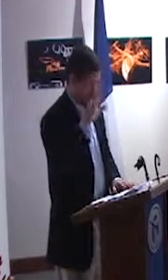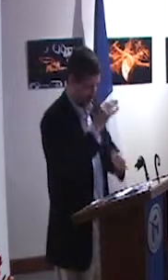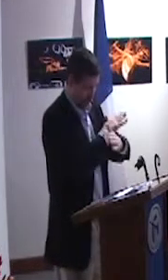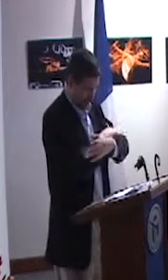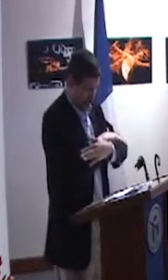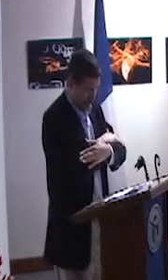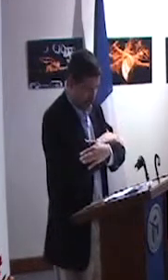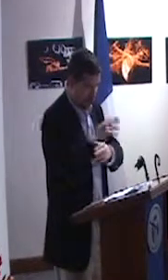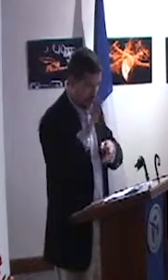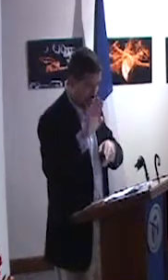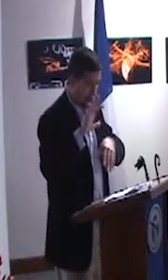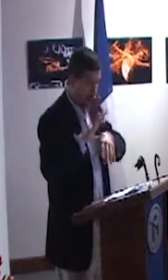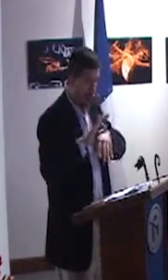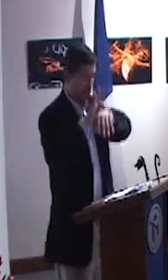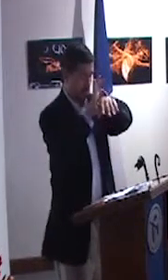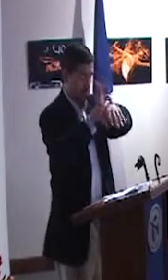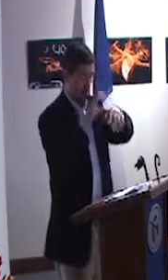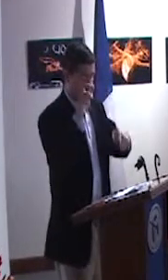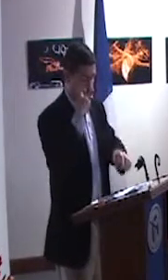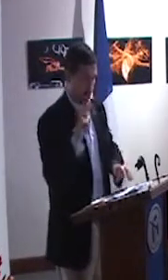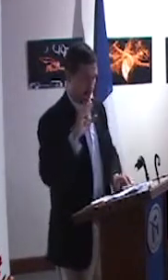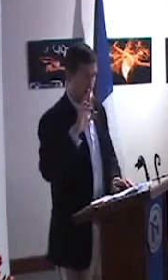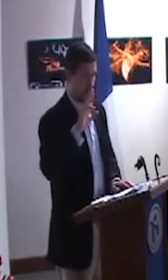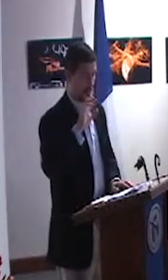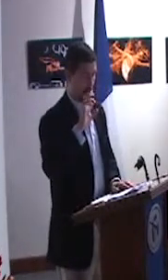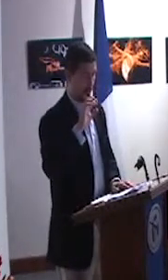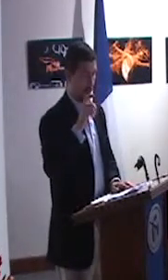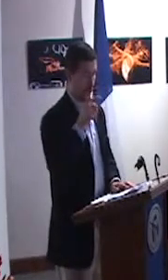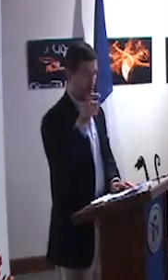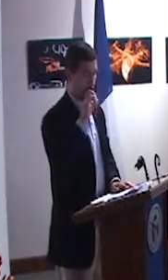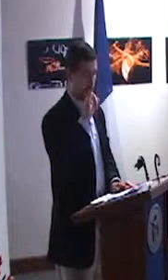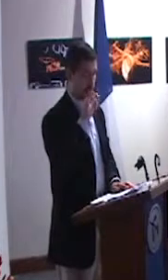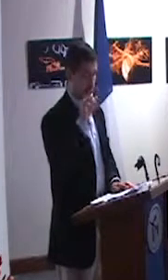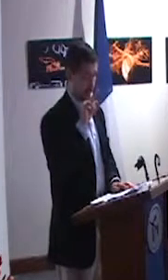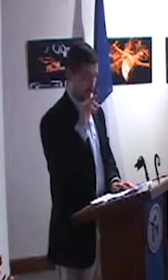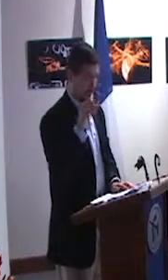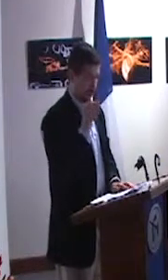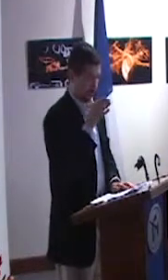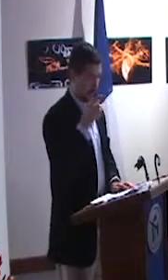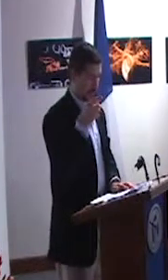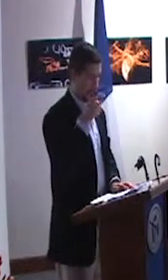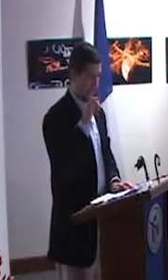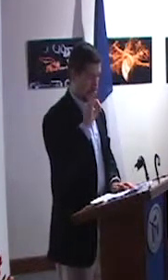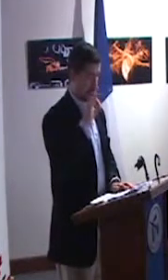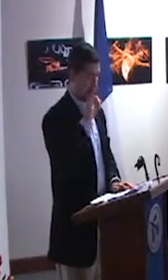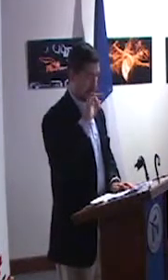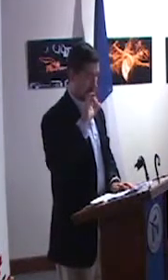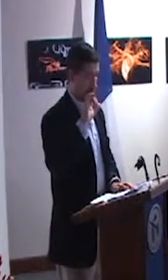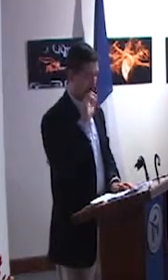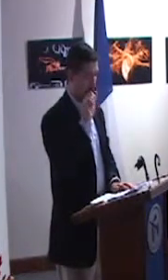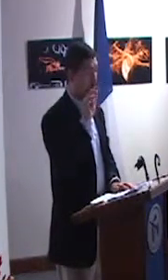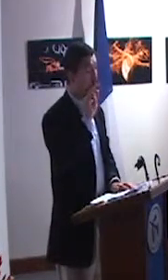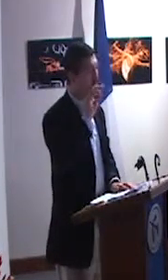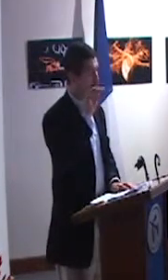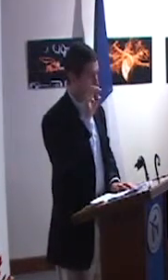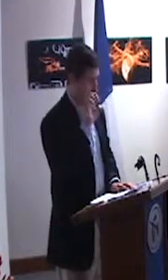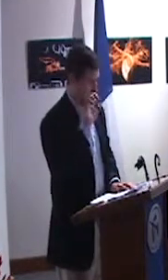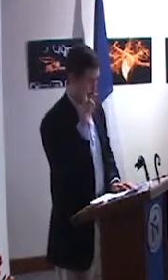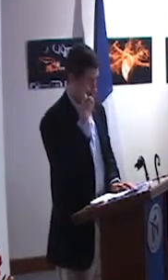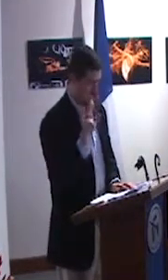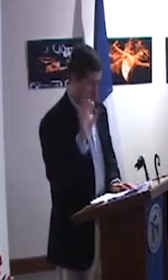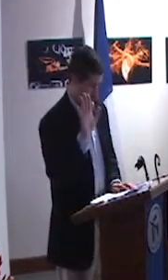Palabras a cargo de la Universidad de Francia, el doctor Rint Guilant.